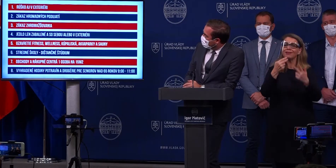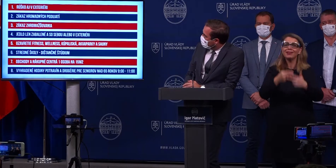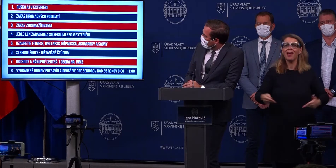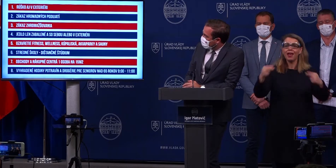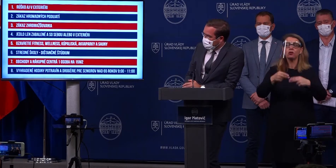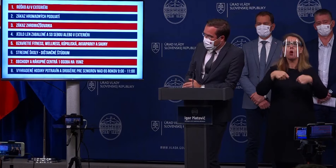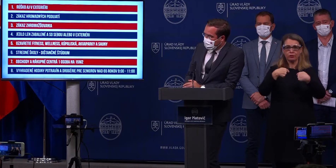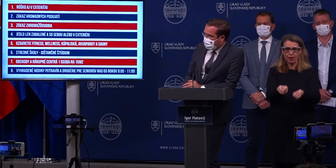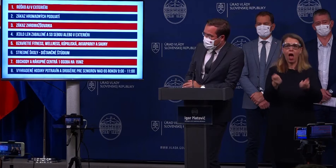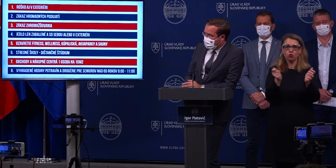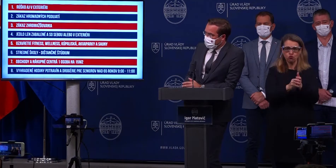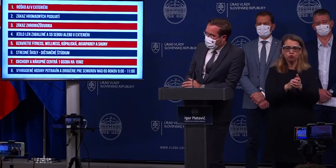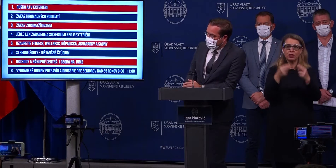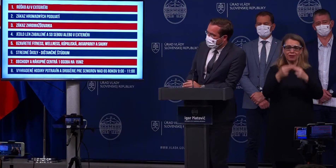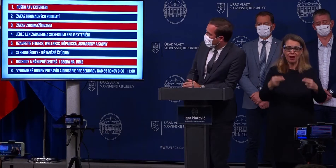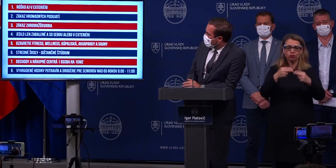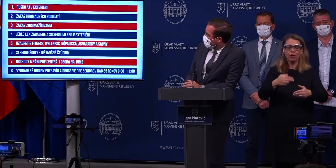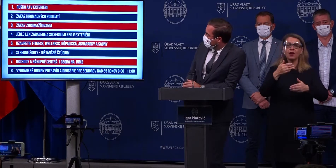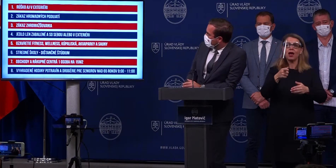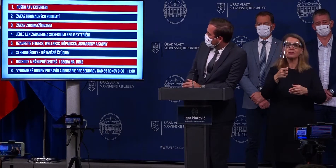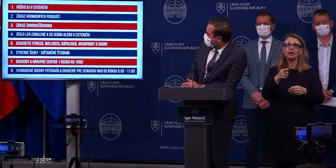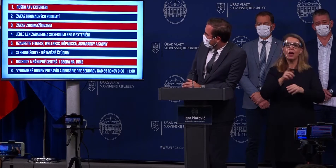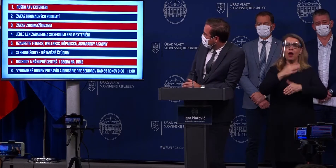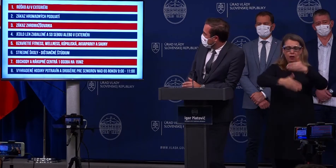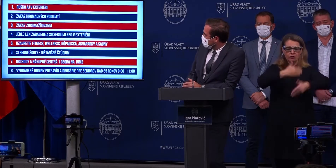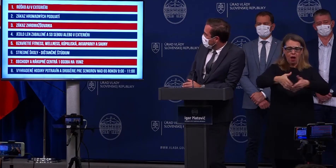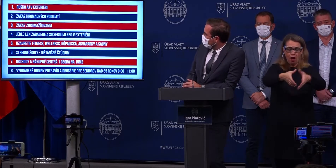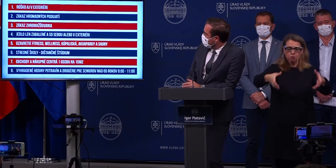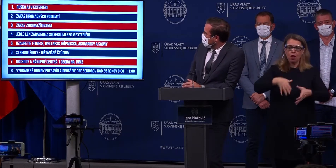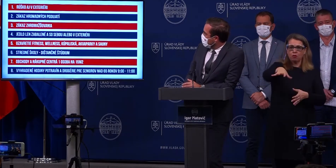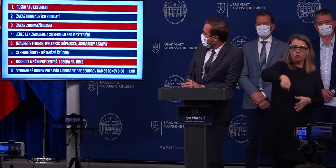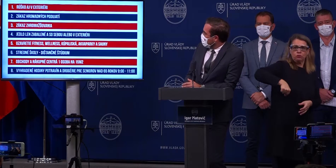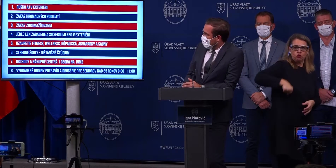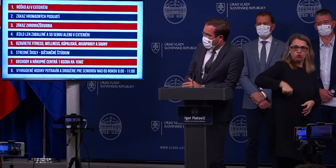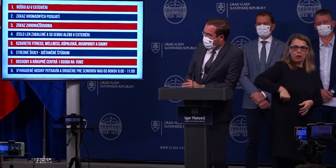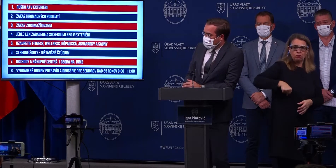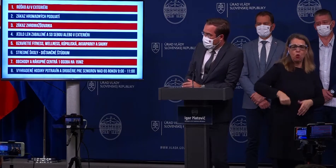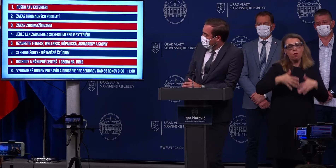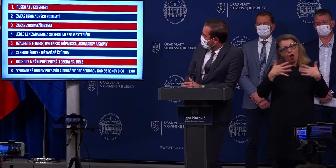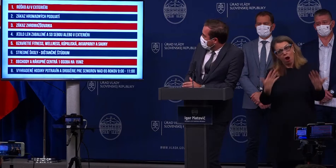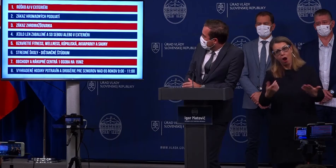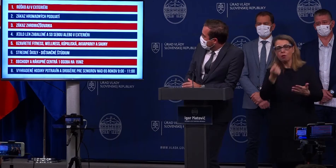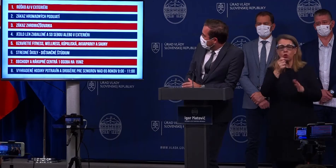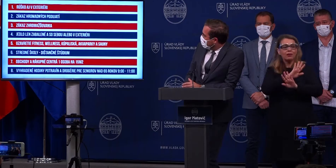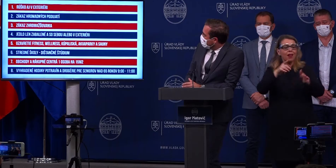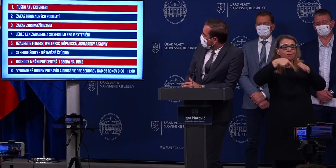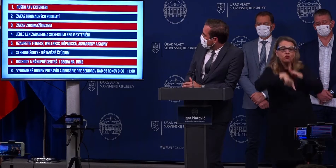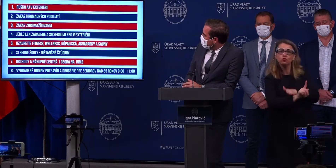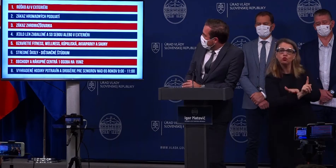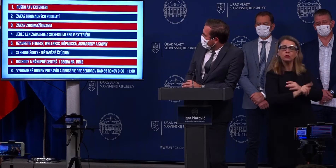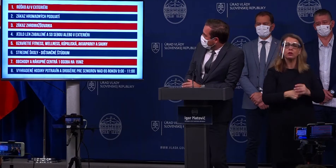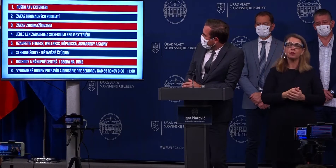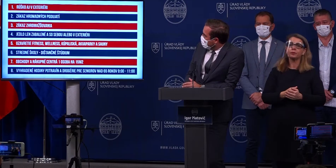kúpovať v reštaurácii a v prvádzkach verejného strávovania len zbalené zo sebou alebo konzumovať iba v exteriéri.